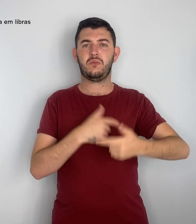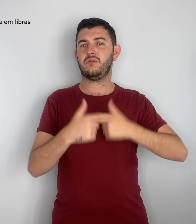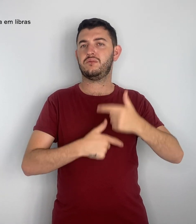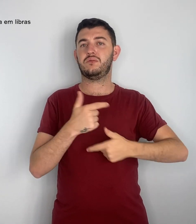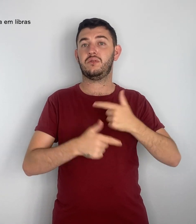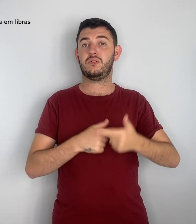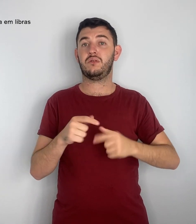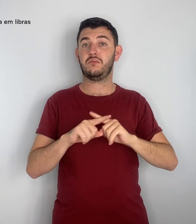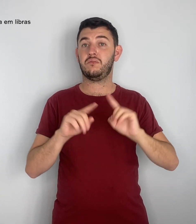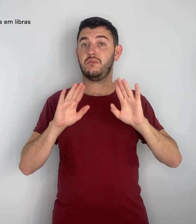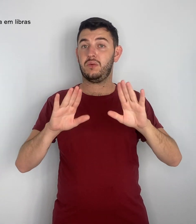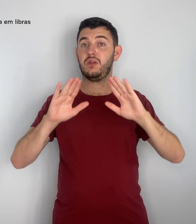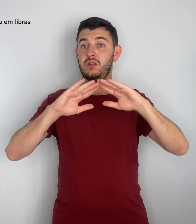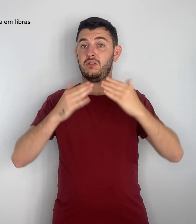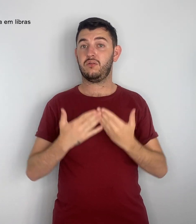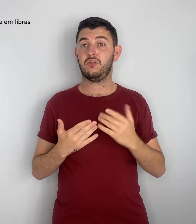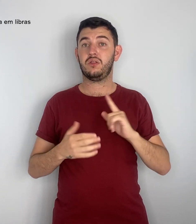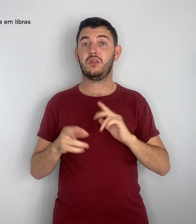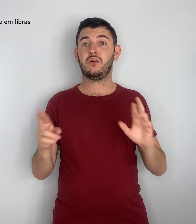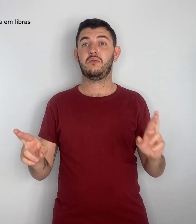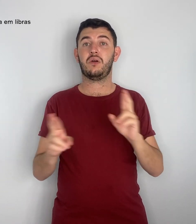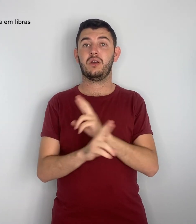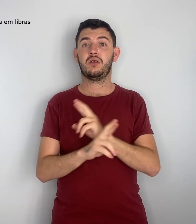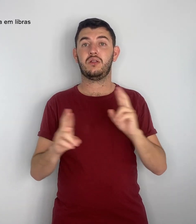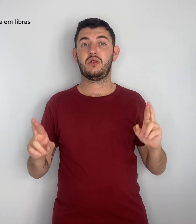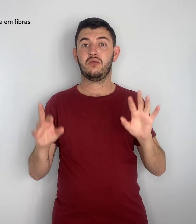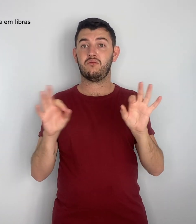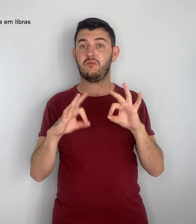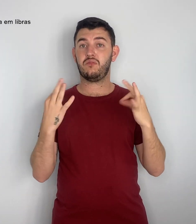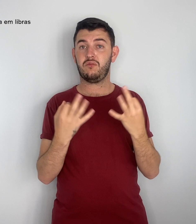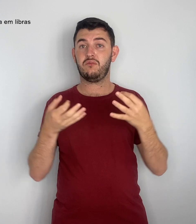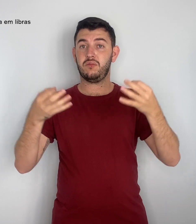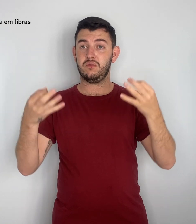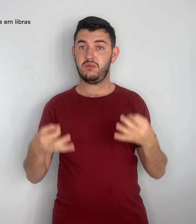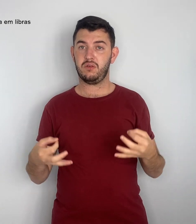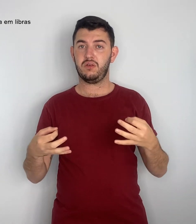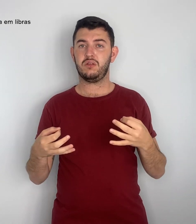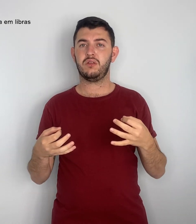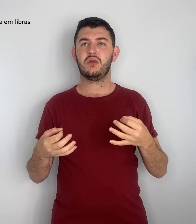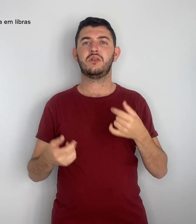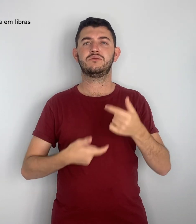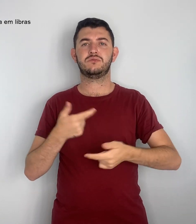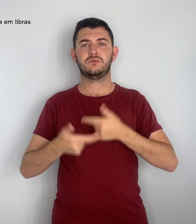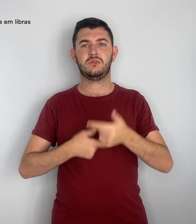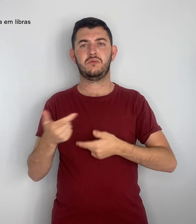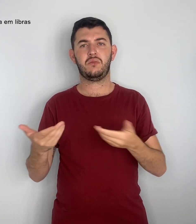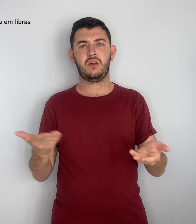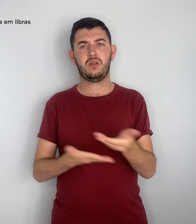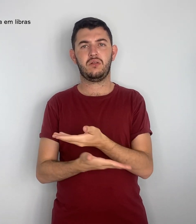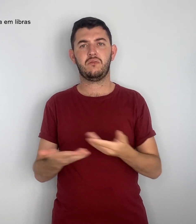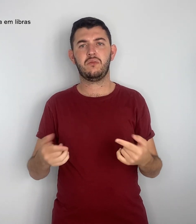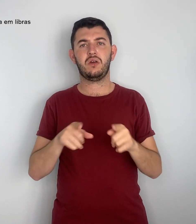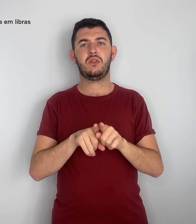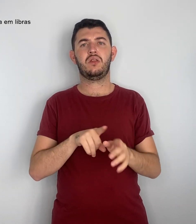mantém relação direta com as famílias e essa parceria permite que nosso trabalho se